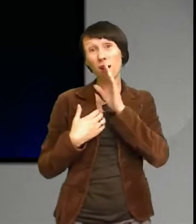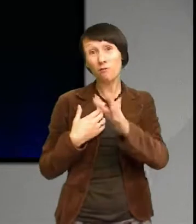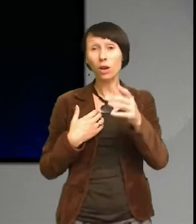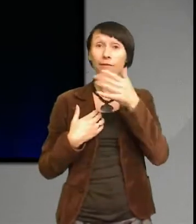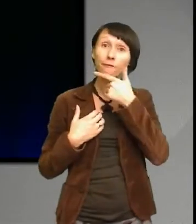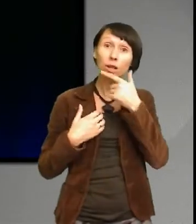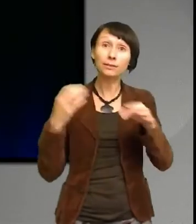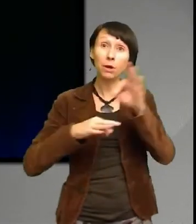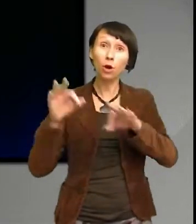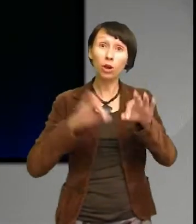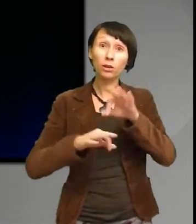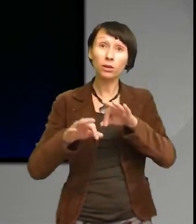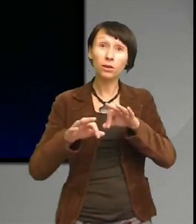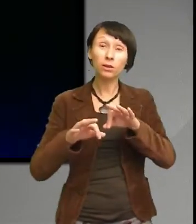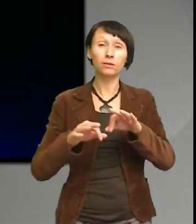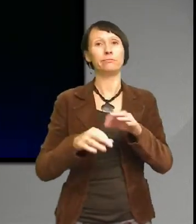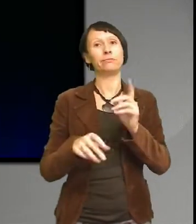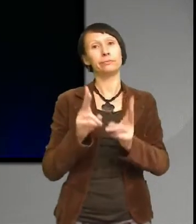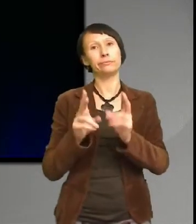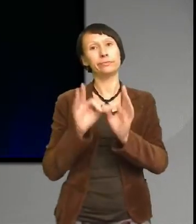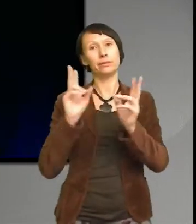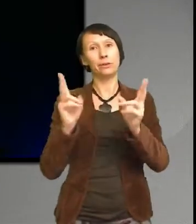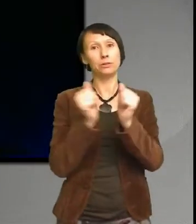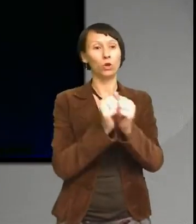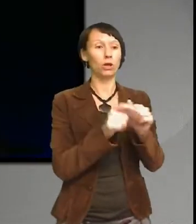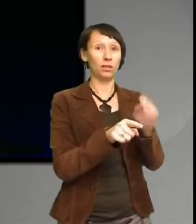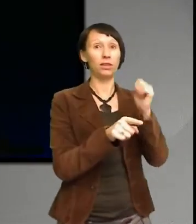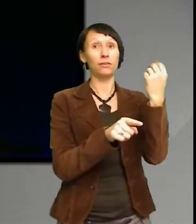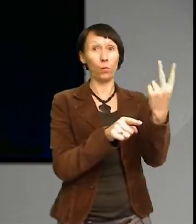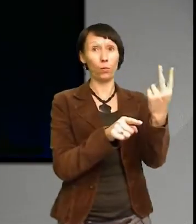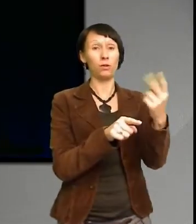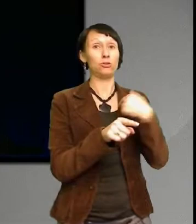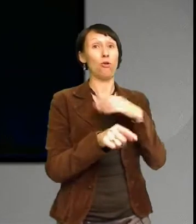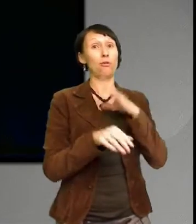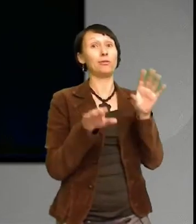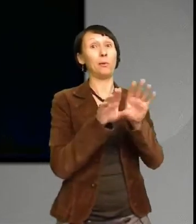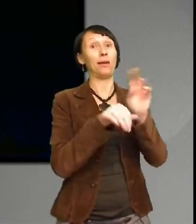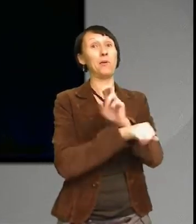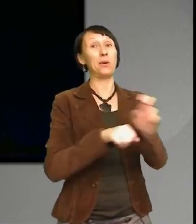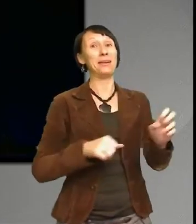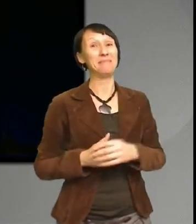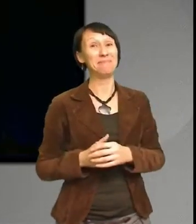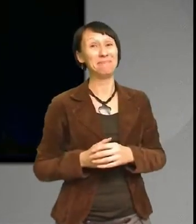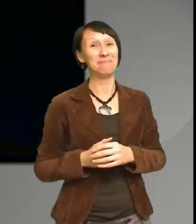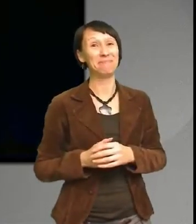precis som sommar 92 så hade jag dålig koll och jag fick snart lära mig